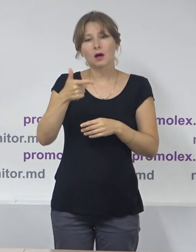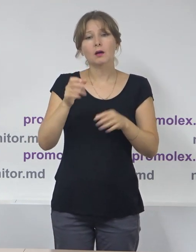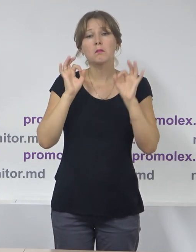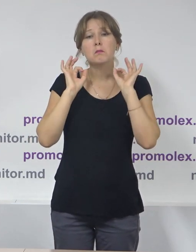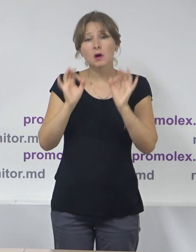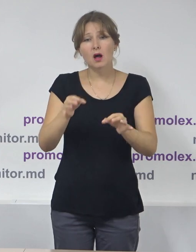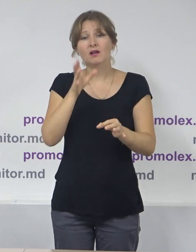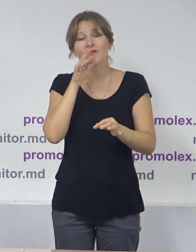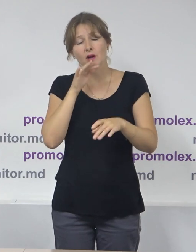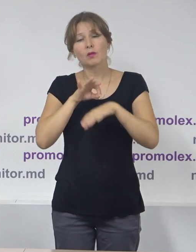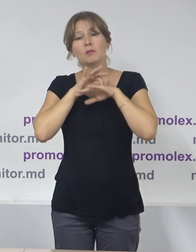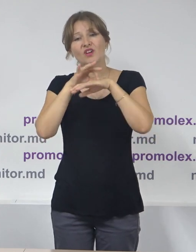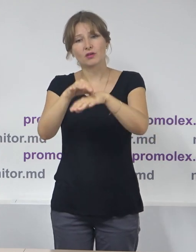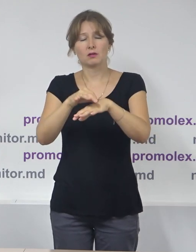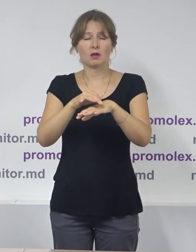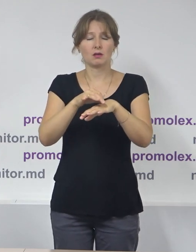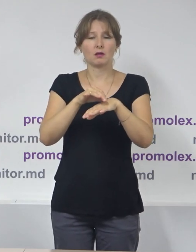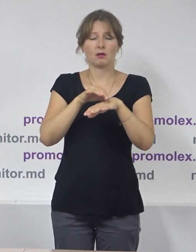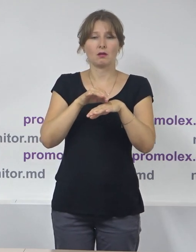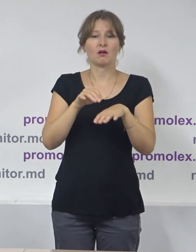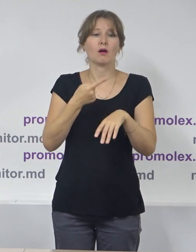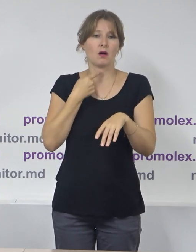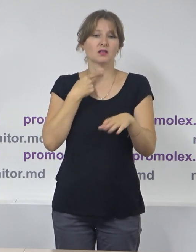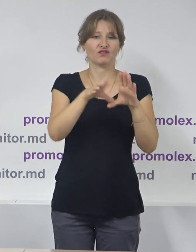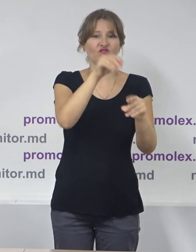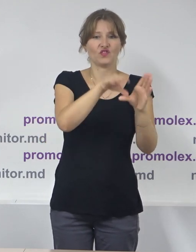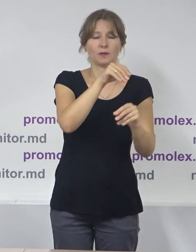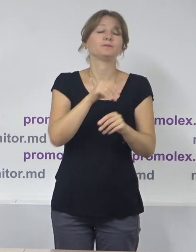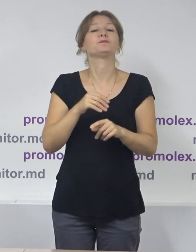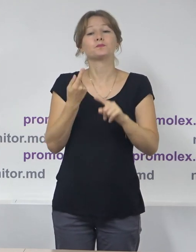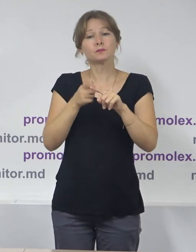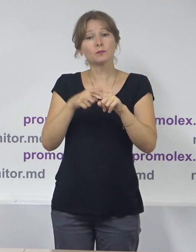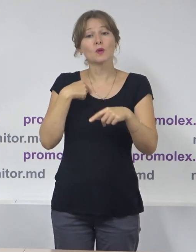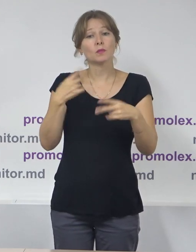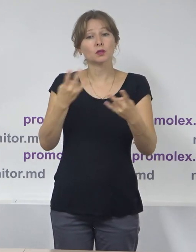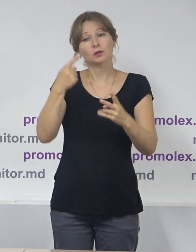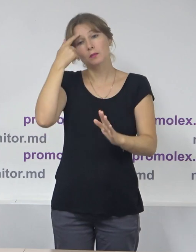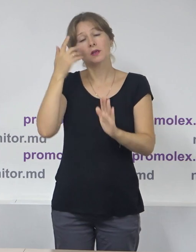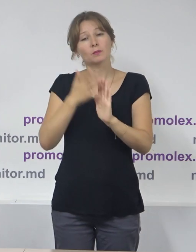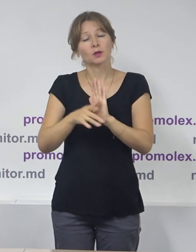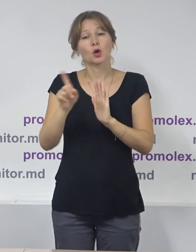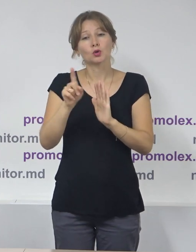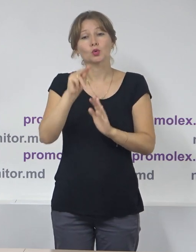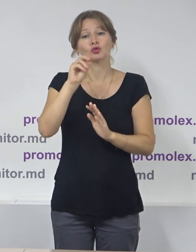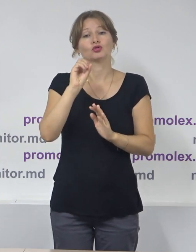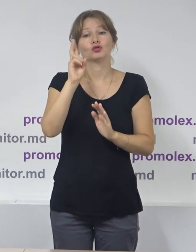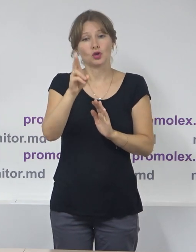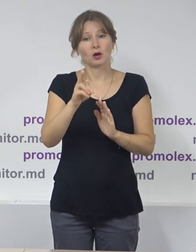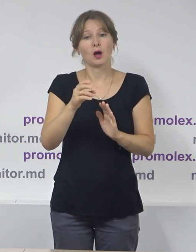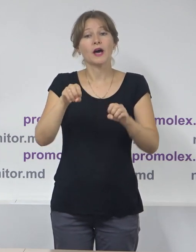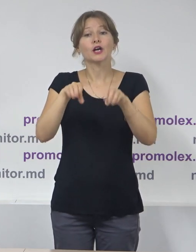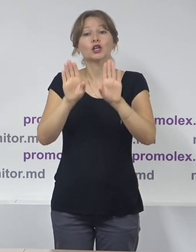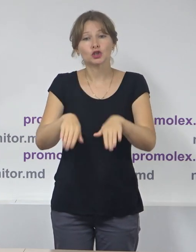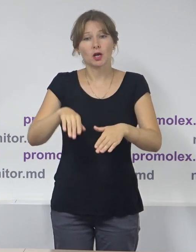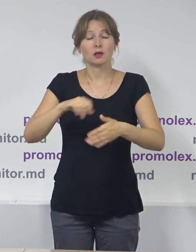organizare și de sfășurare alegerilor locale. De asemenea, vom reține că în contextul adoptării cotărârii CEC cu privire la